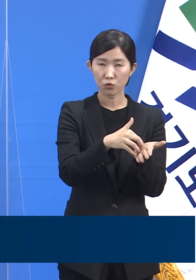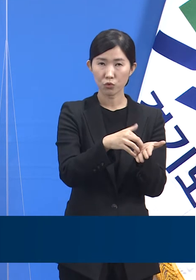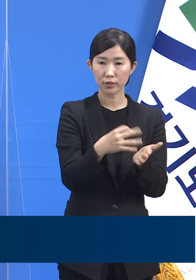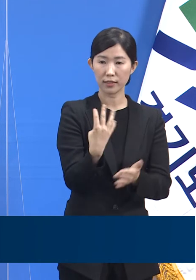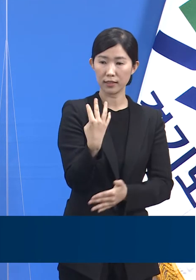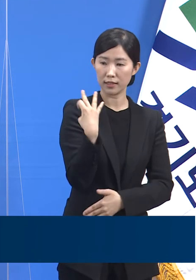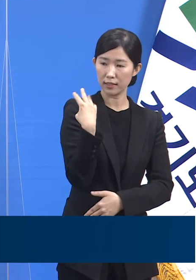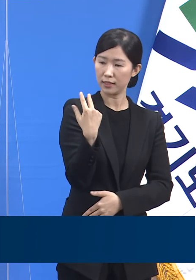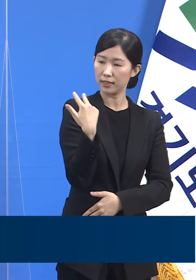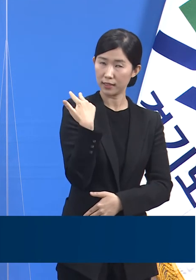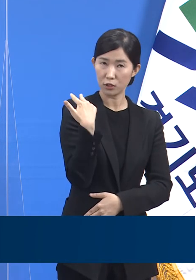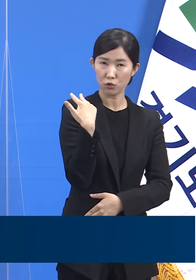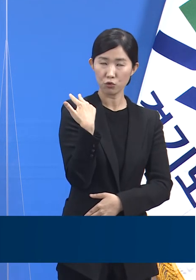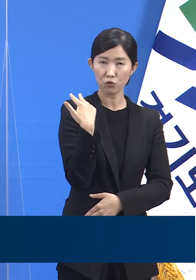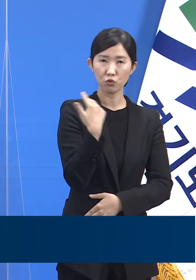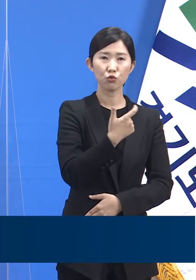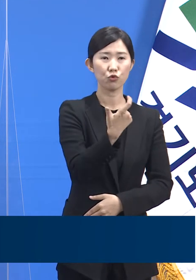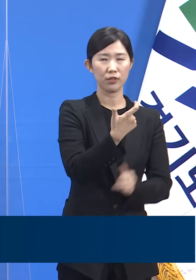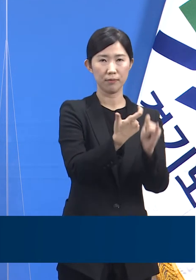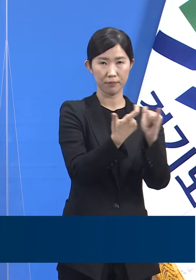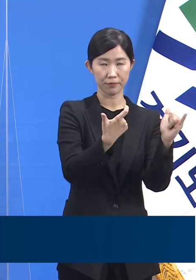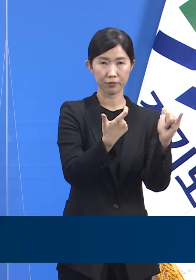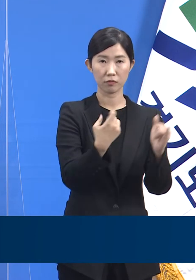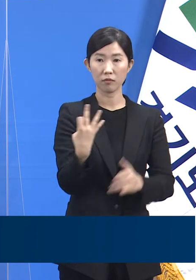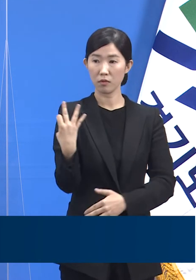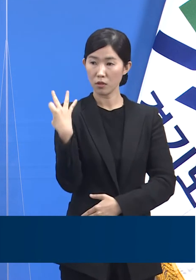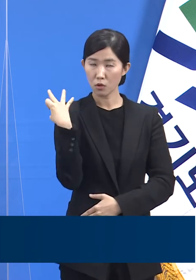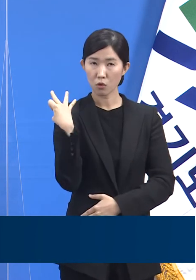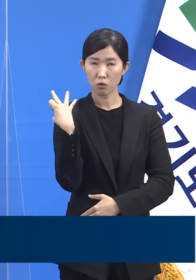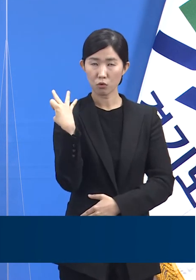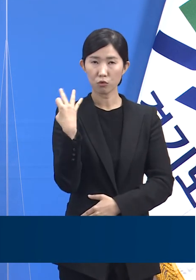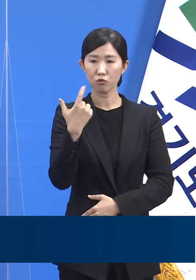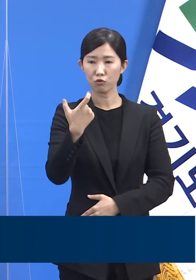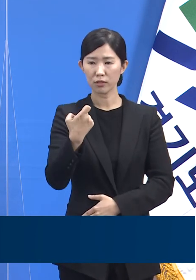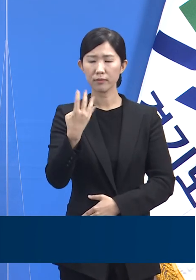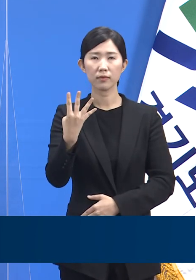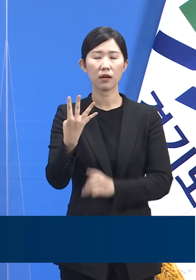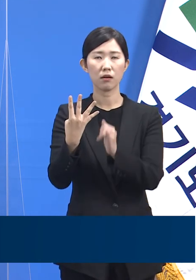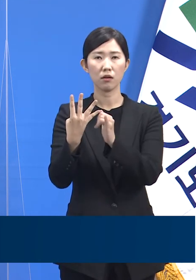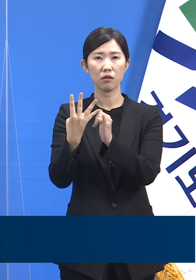60명으로 전주 54명 대비 6명 증가하였습니다.